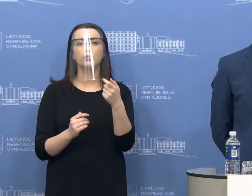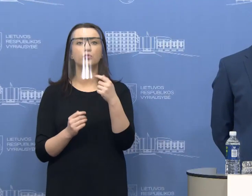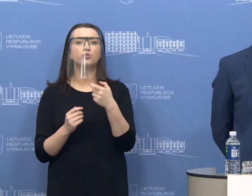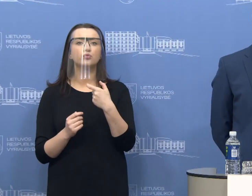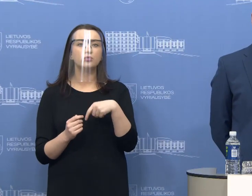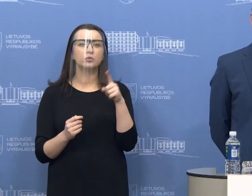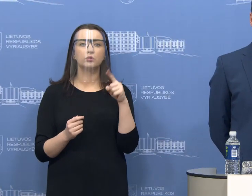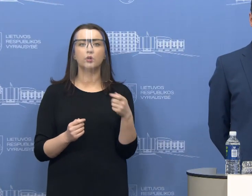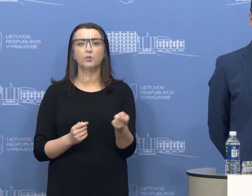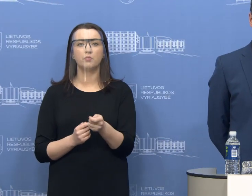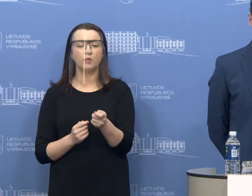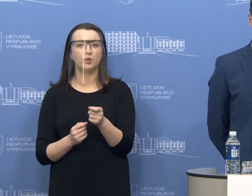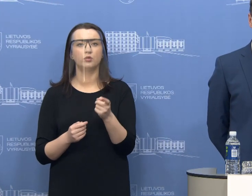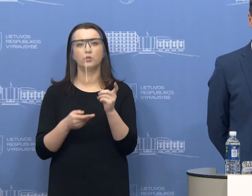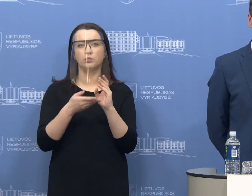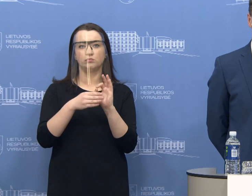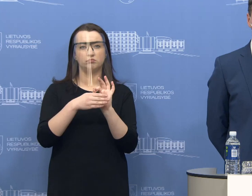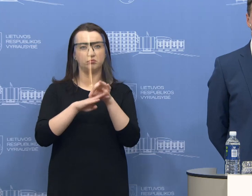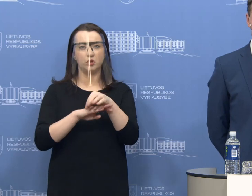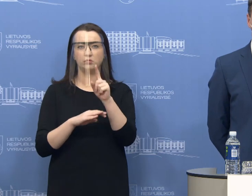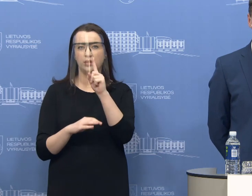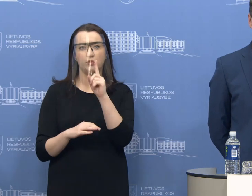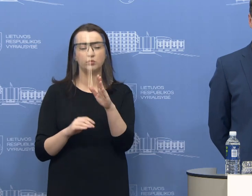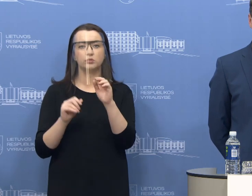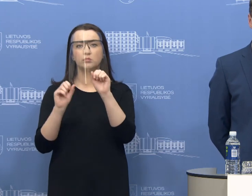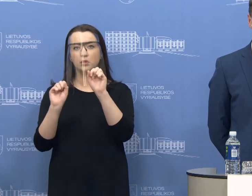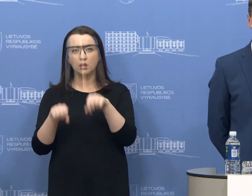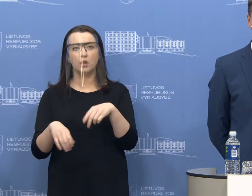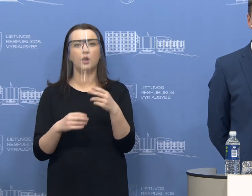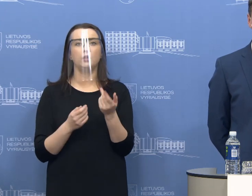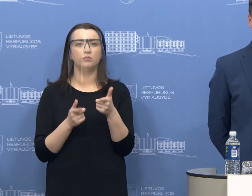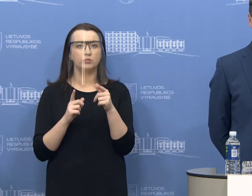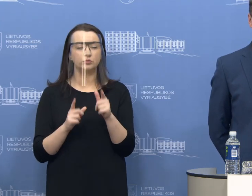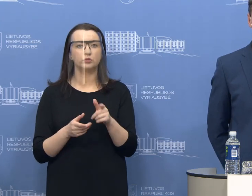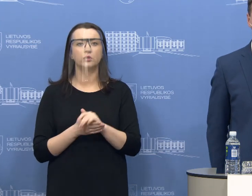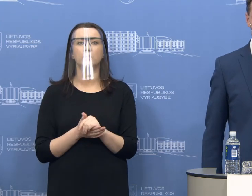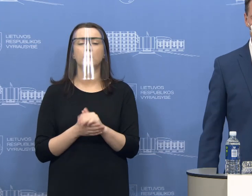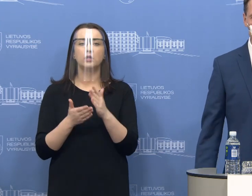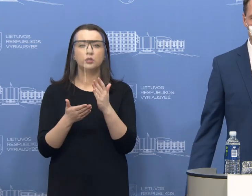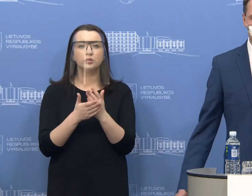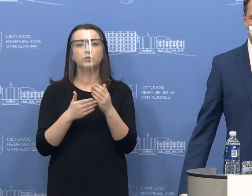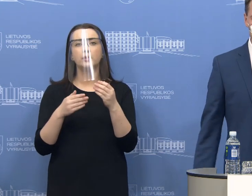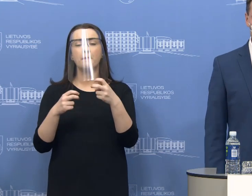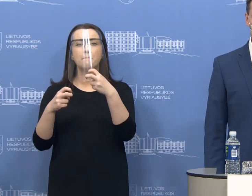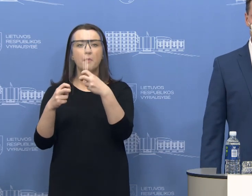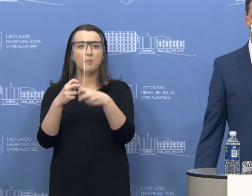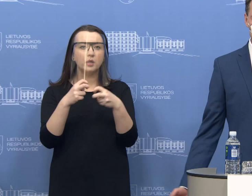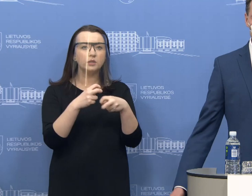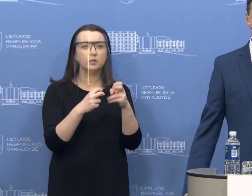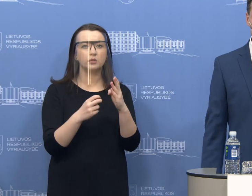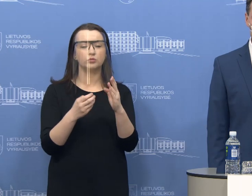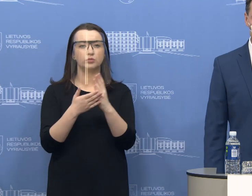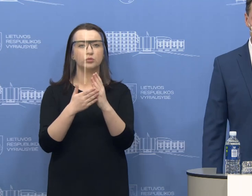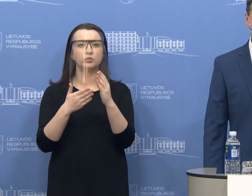pasirašęs įsakymą, ką galima daryti ar ne. Tai visus pažeidimus, kurie yra